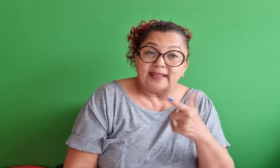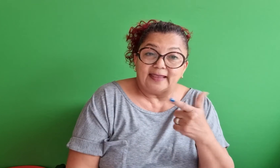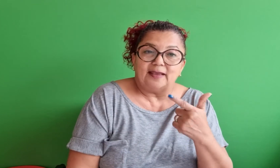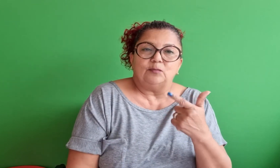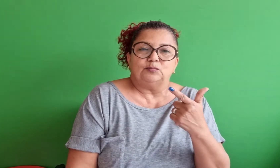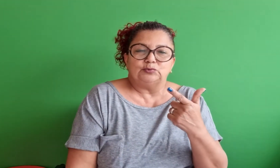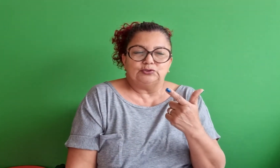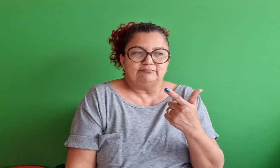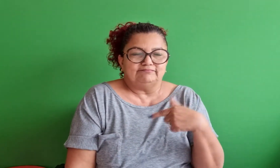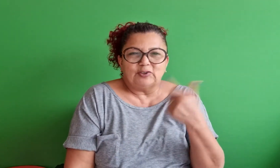termos